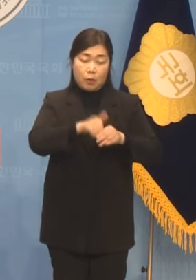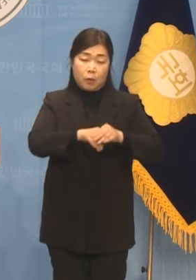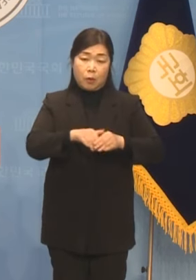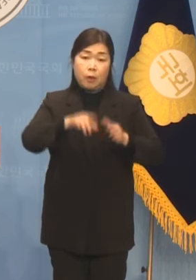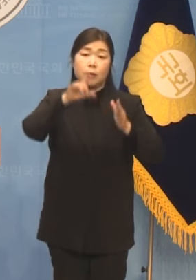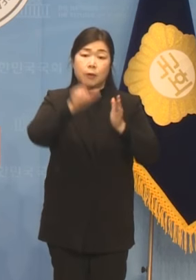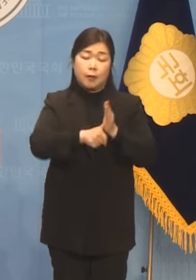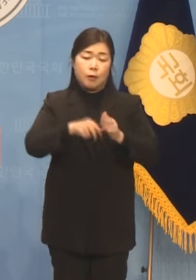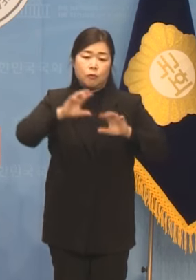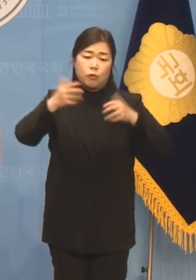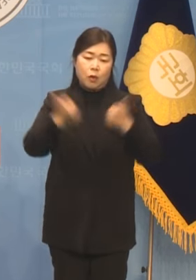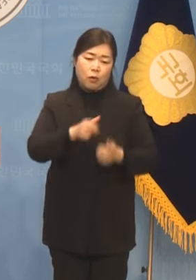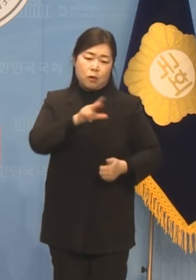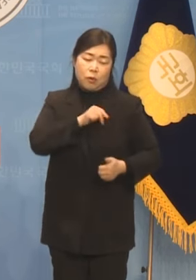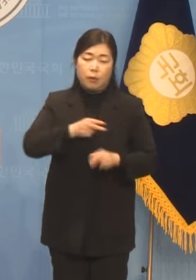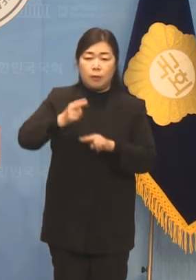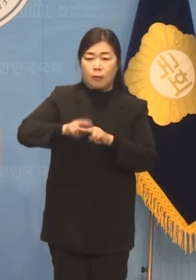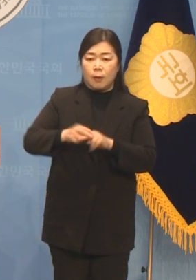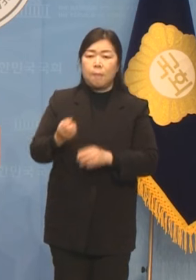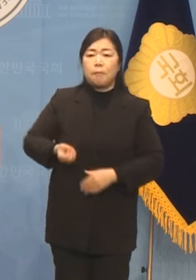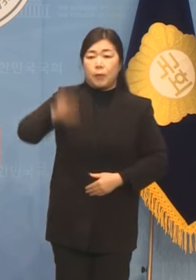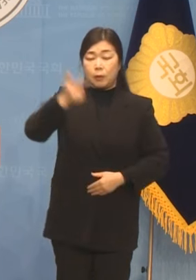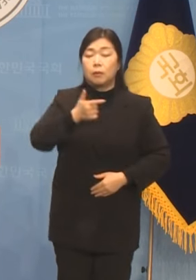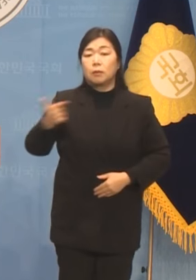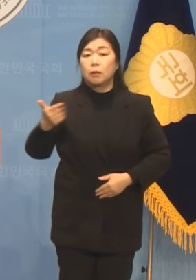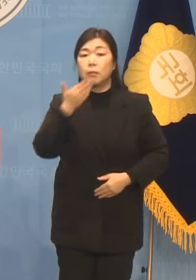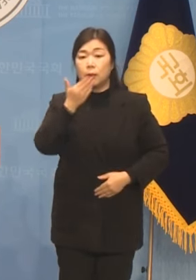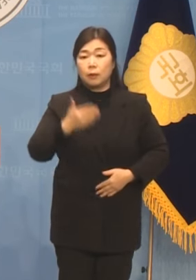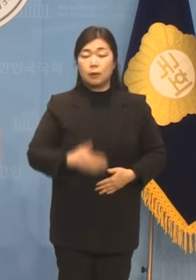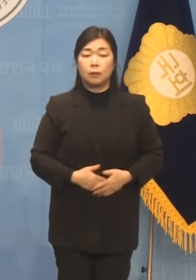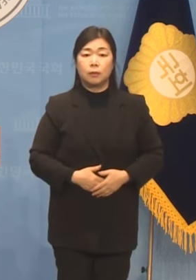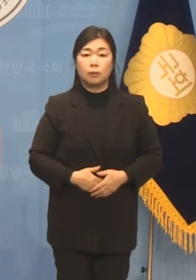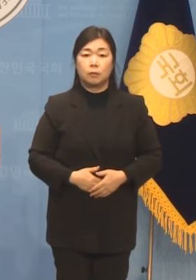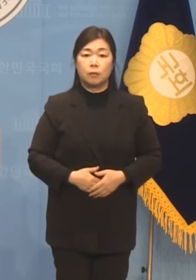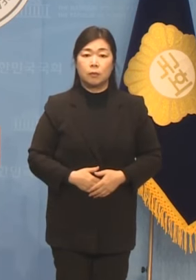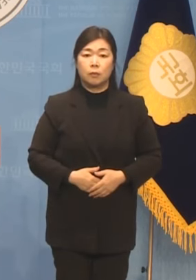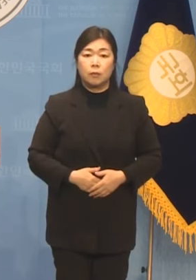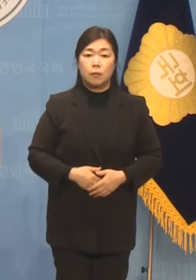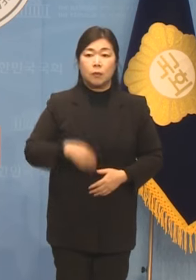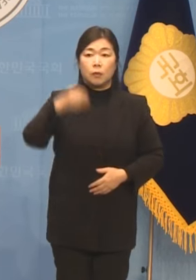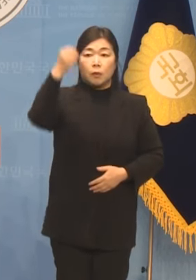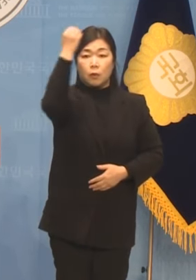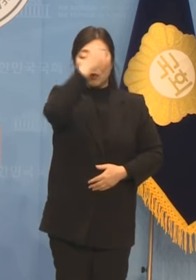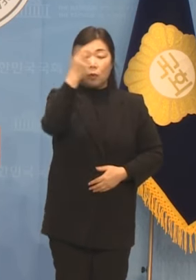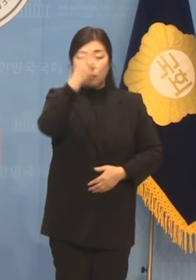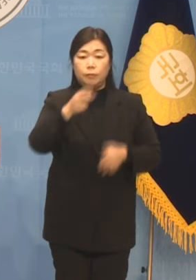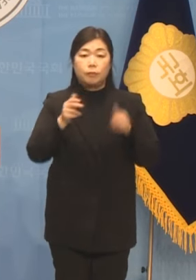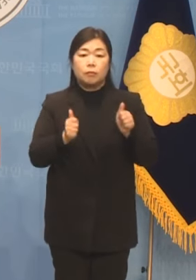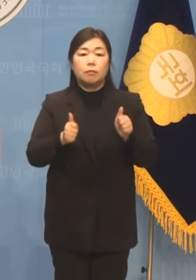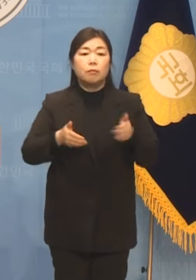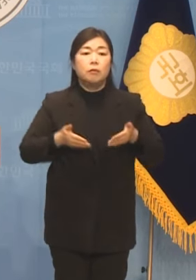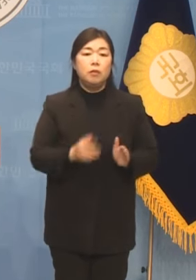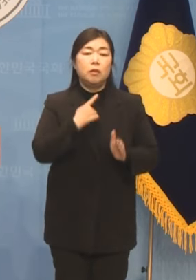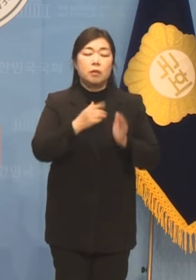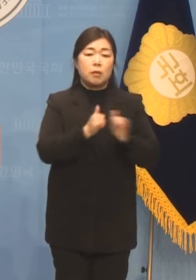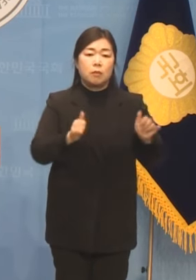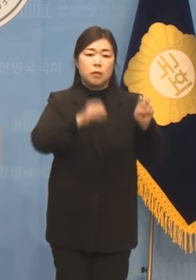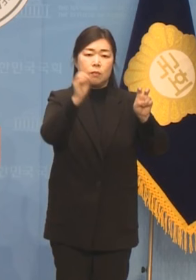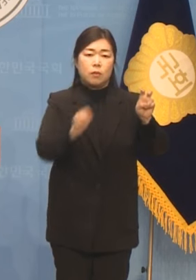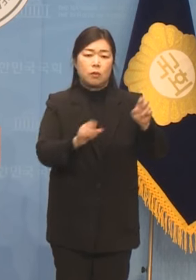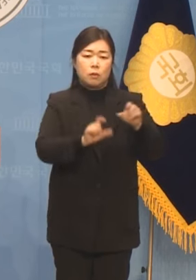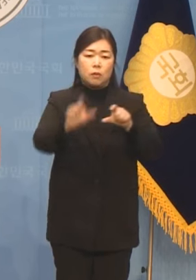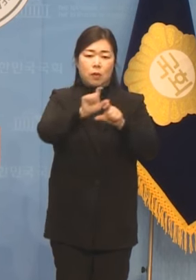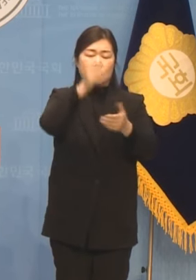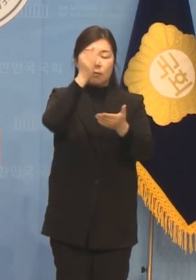것입니다. 고검장 출신의 정치신인 가점 20% 적용은 지금 당장 철회하십시오.